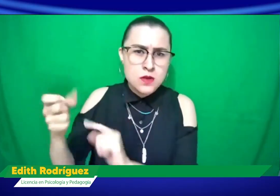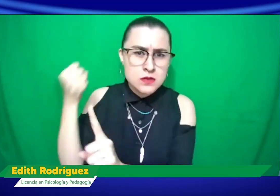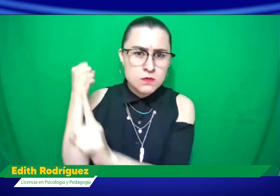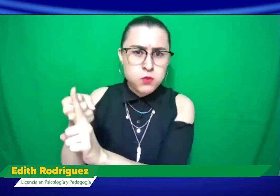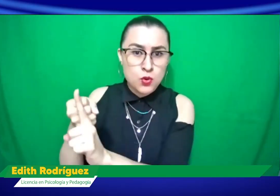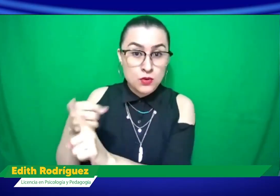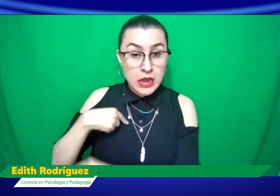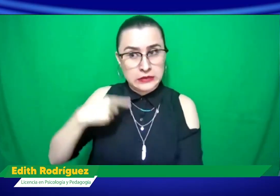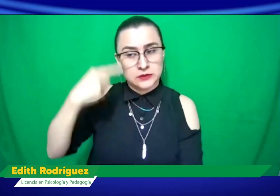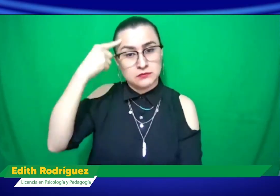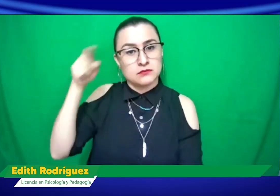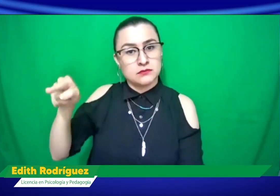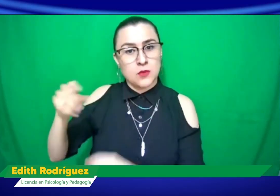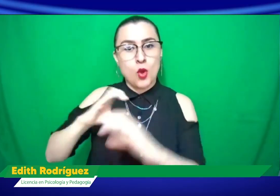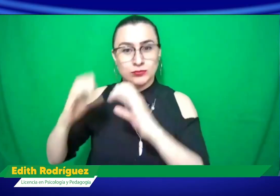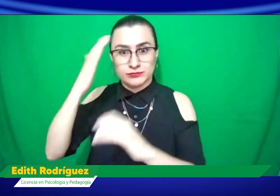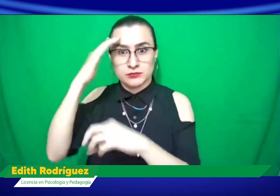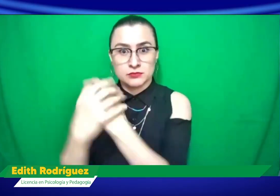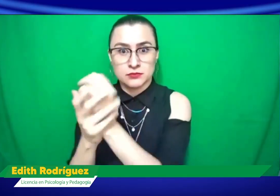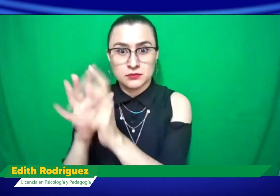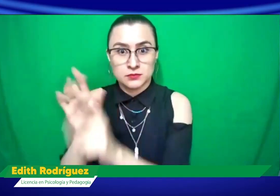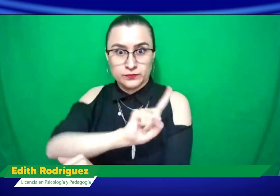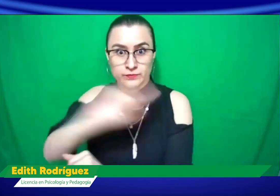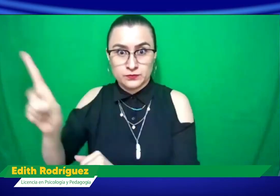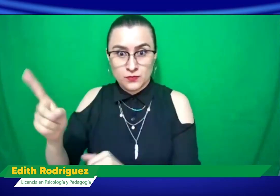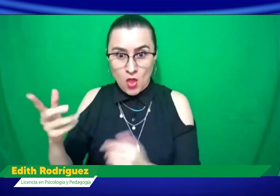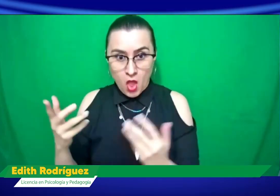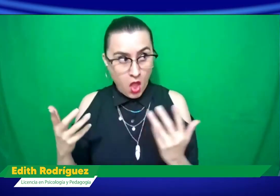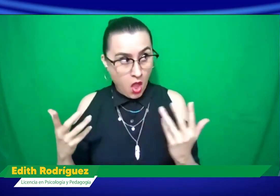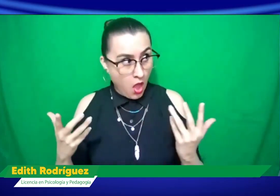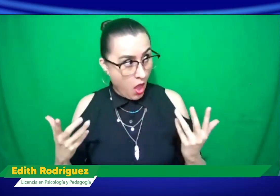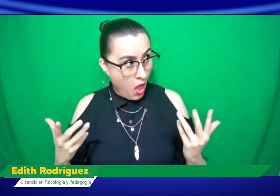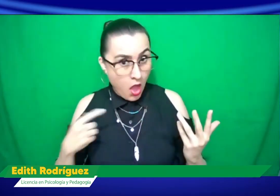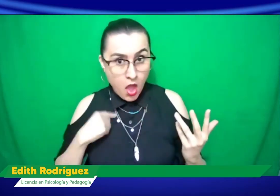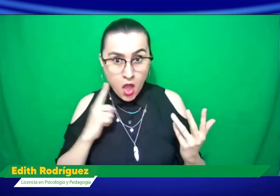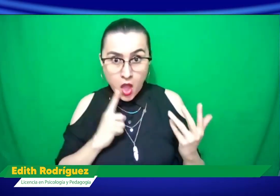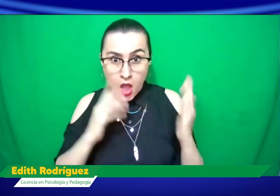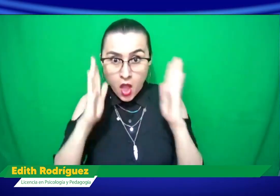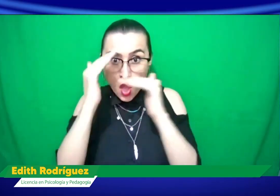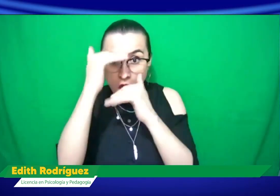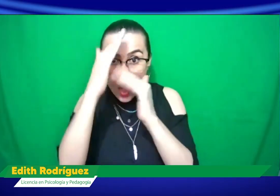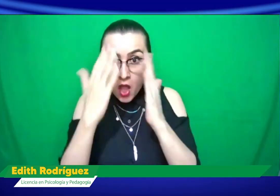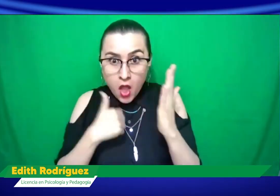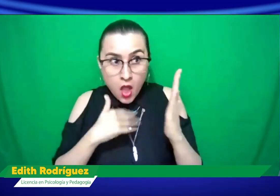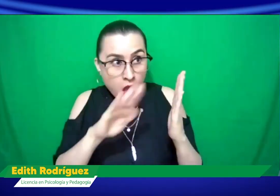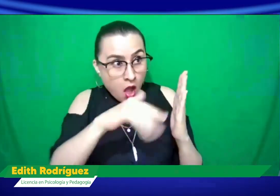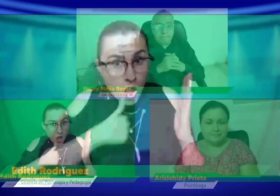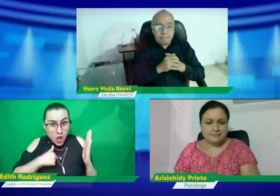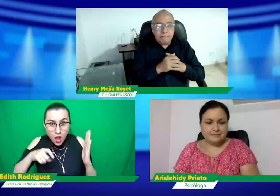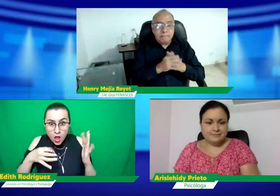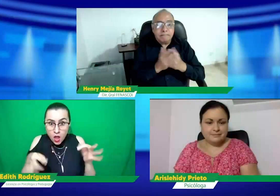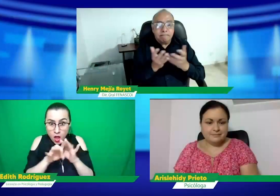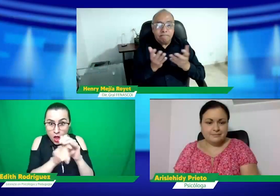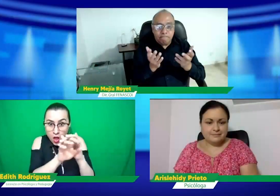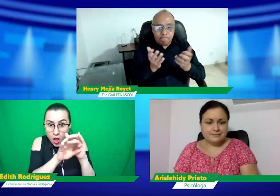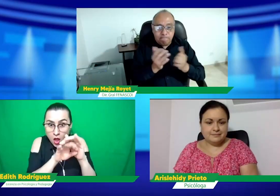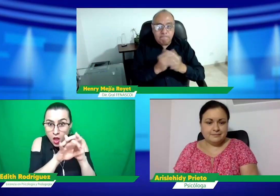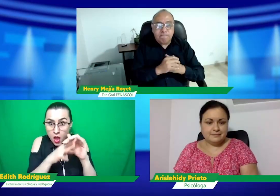Sabemos que a ellos, obviamente el impacto del COVID fue mucho mayor, porque no se podía entrar en contacto, entonces una persona sordos ciega, cómo